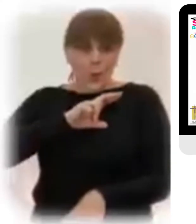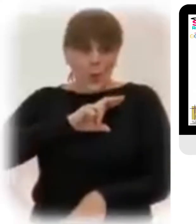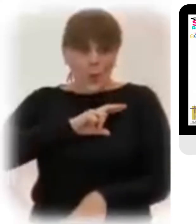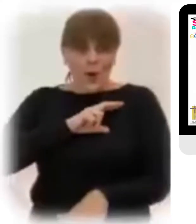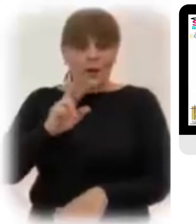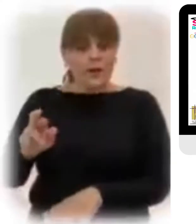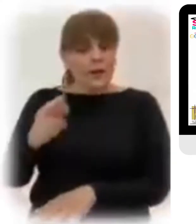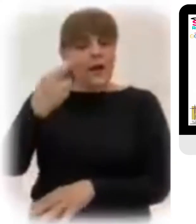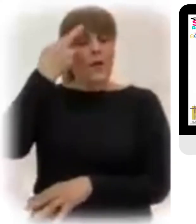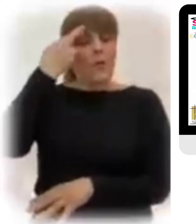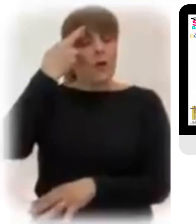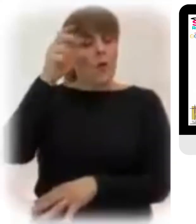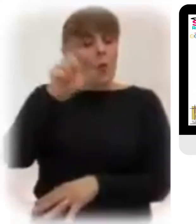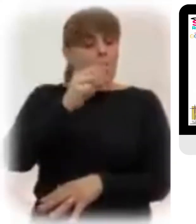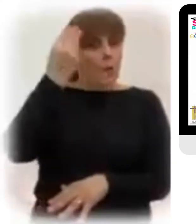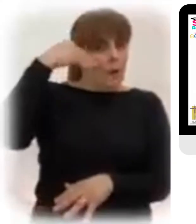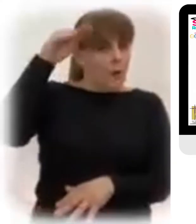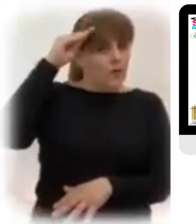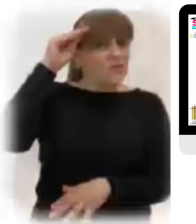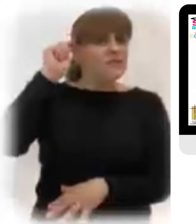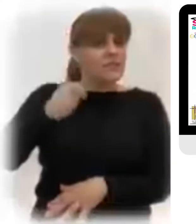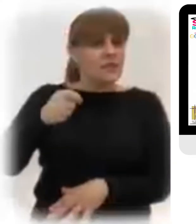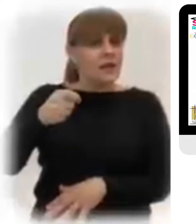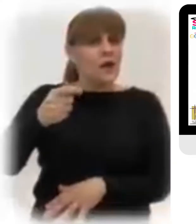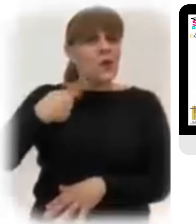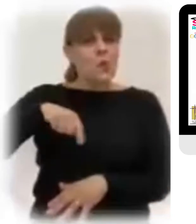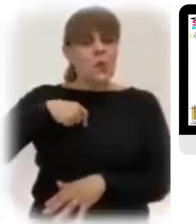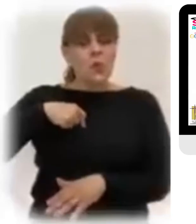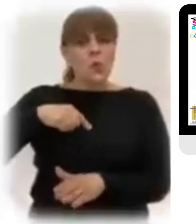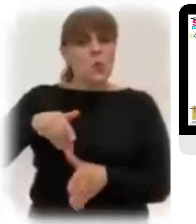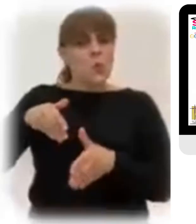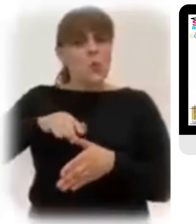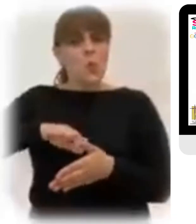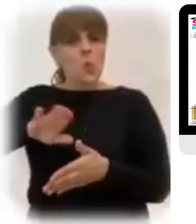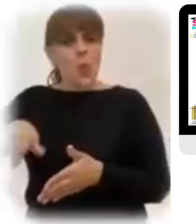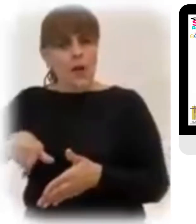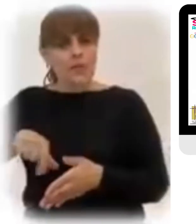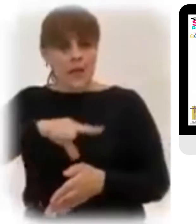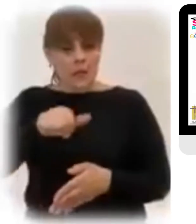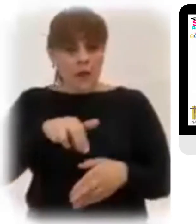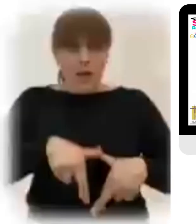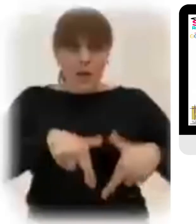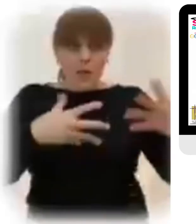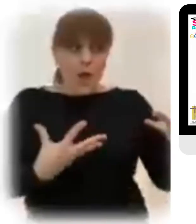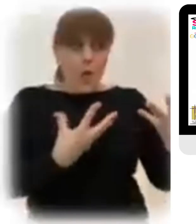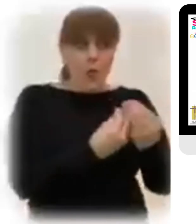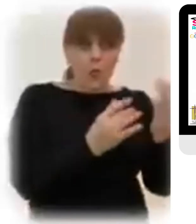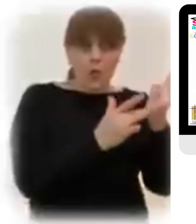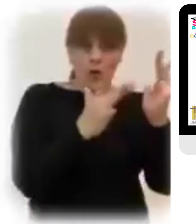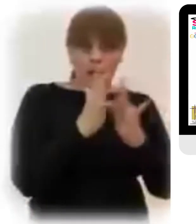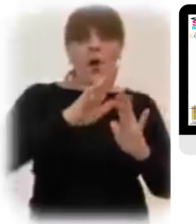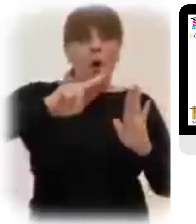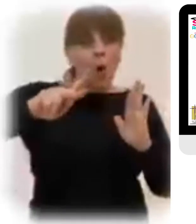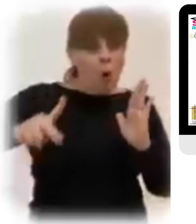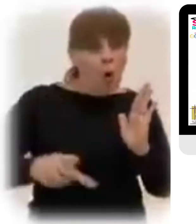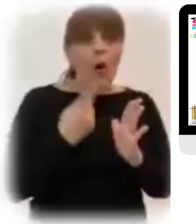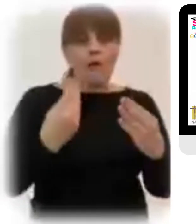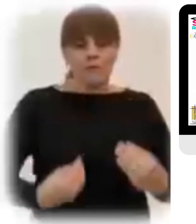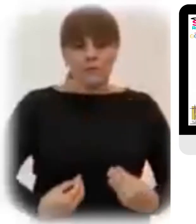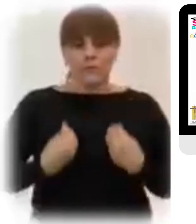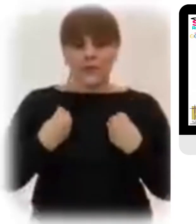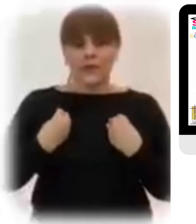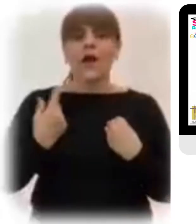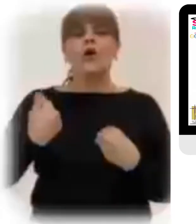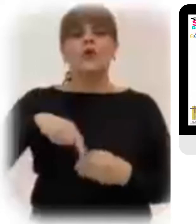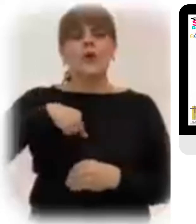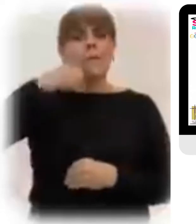que en el bautismo Fuimos sepultados con Cristo Para resucitar también con Él a la vida